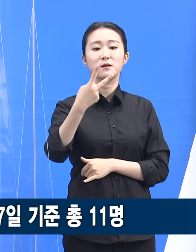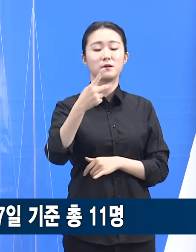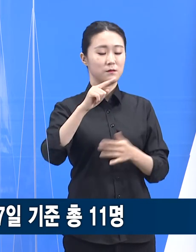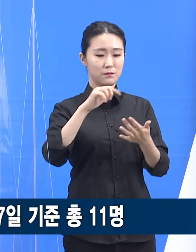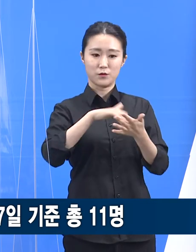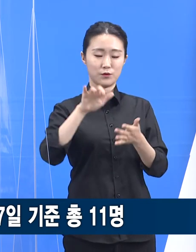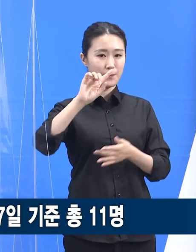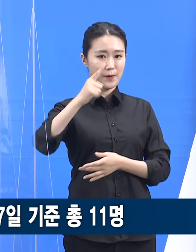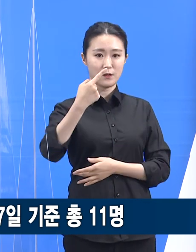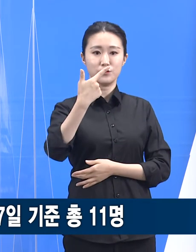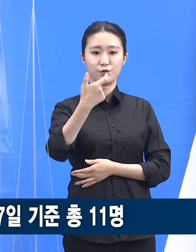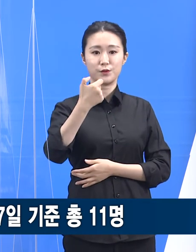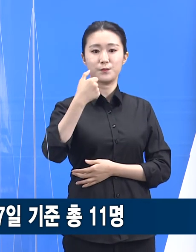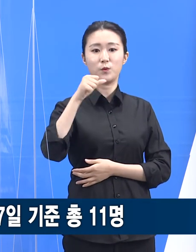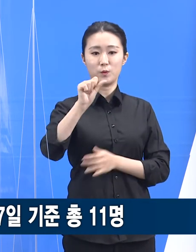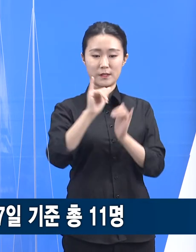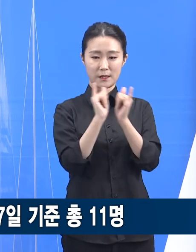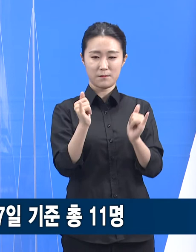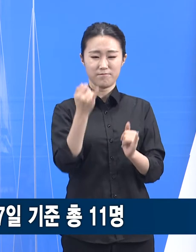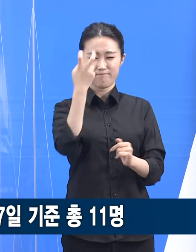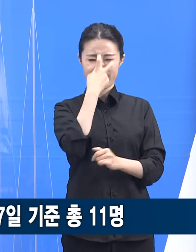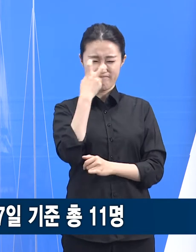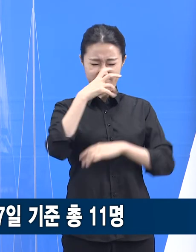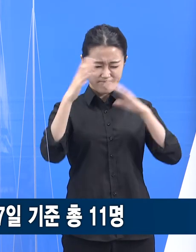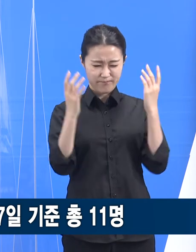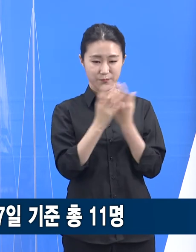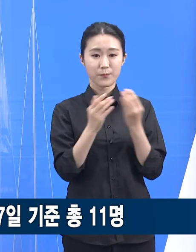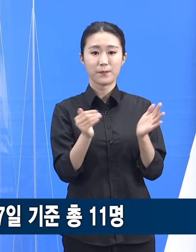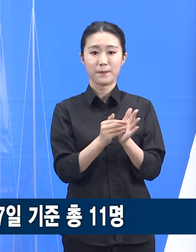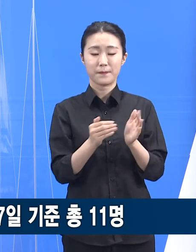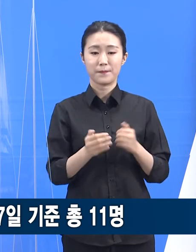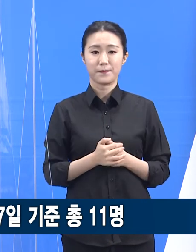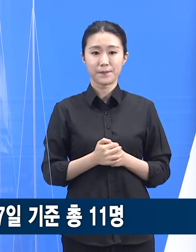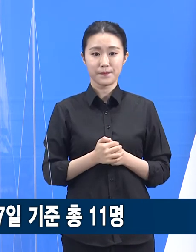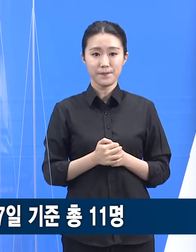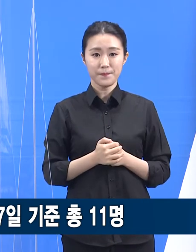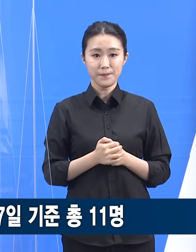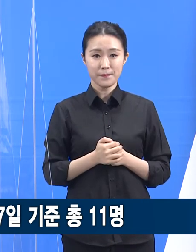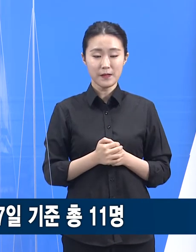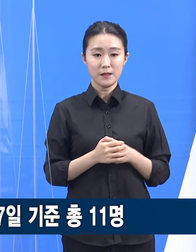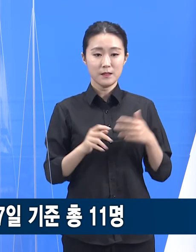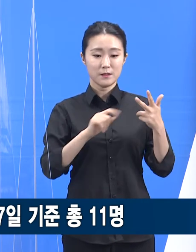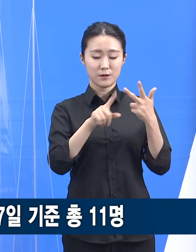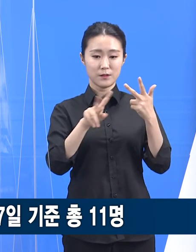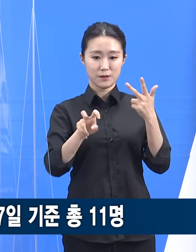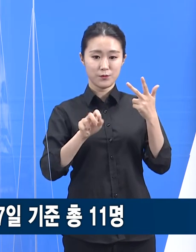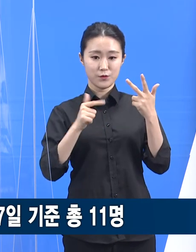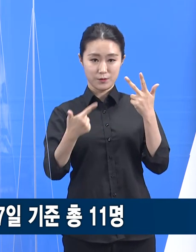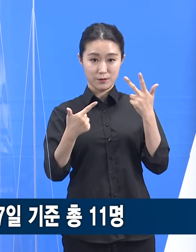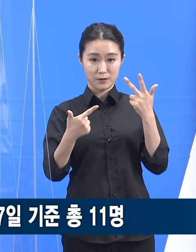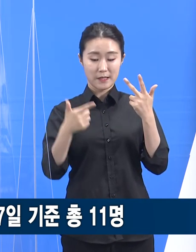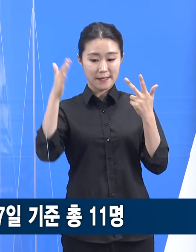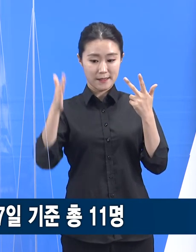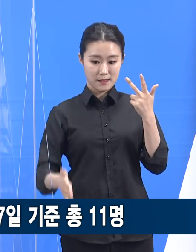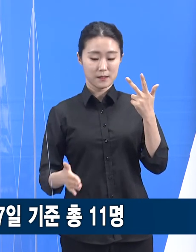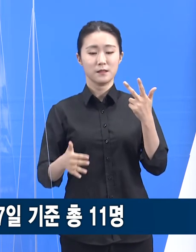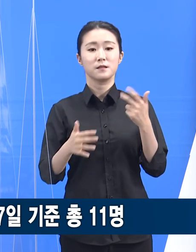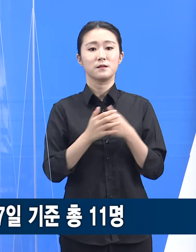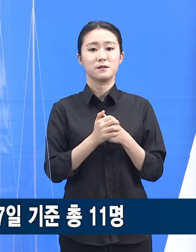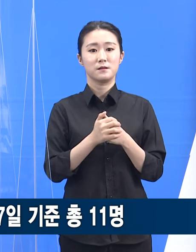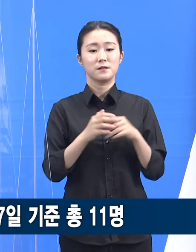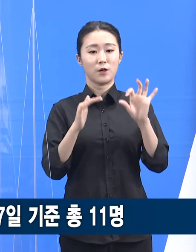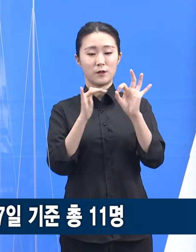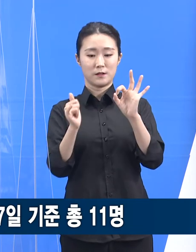전수검사를 실시하였습니다. 26일까지 10명이 추가로 확진 판정을 받으면서 27일 0치